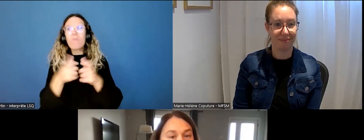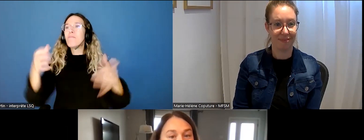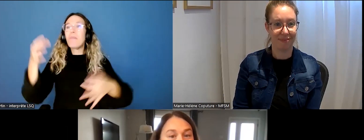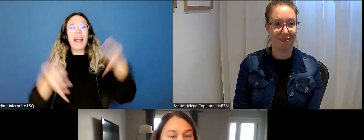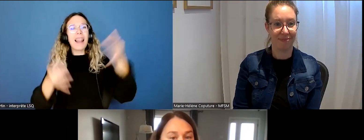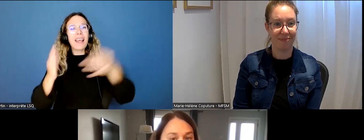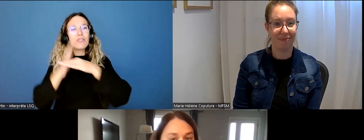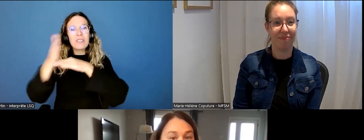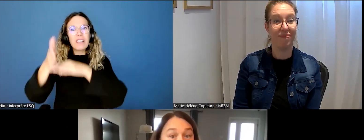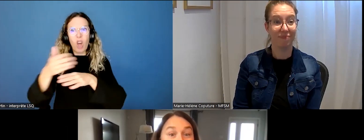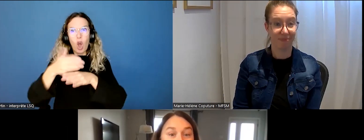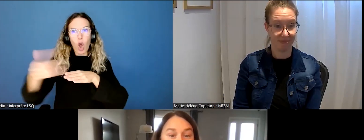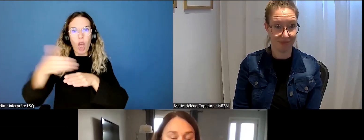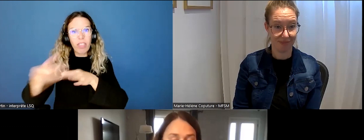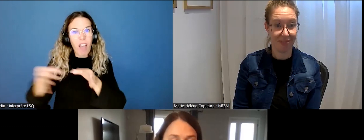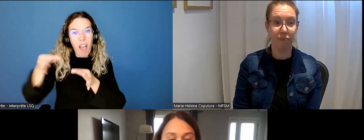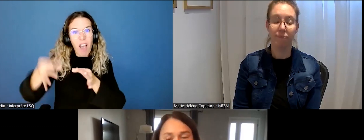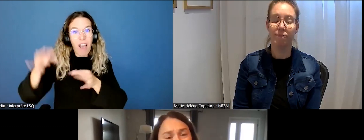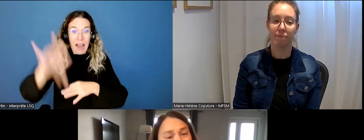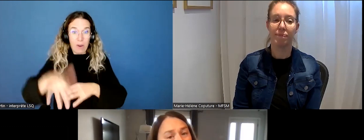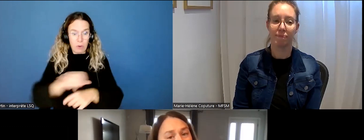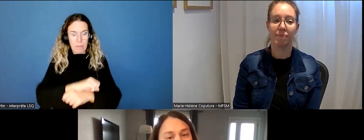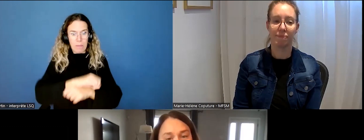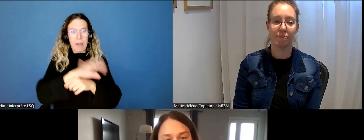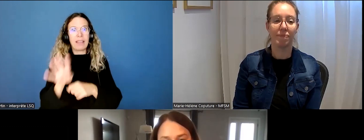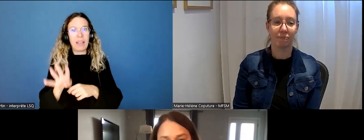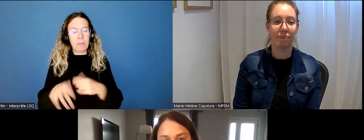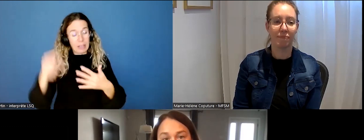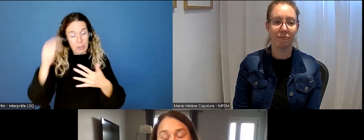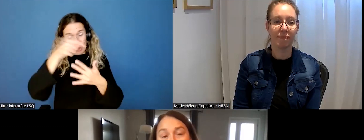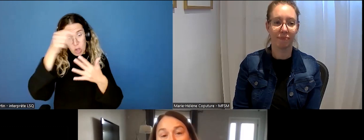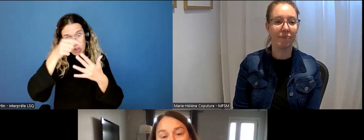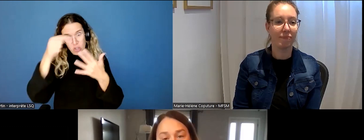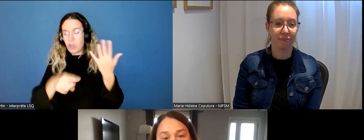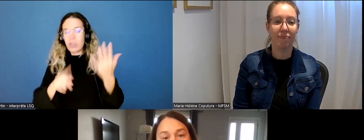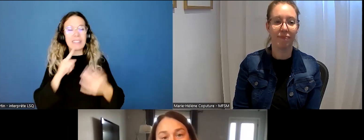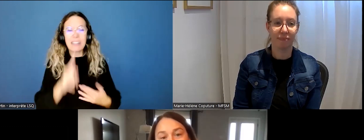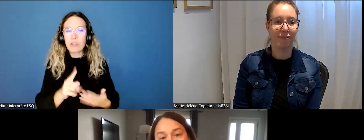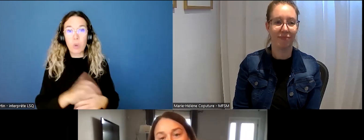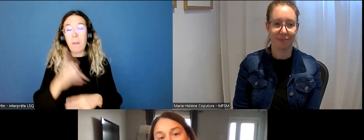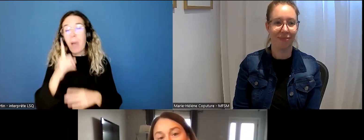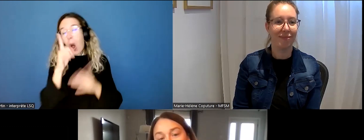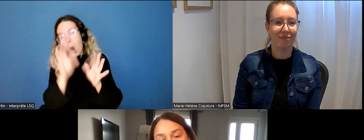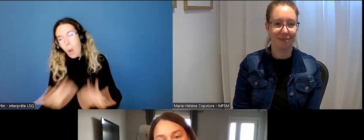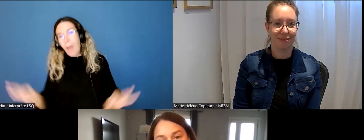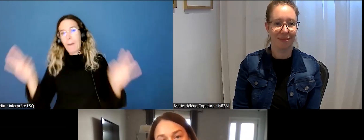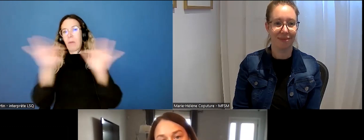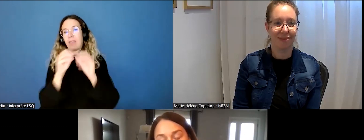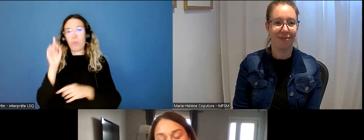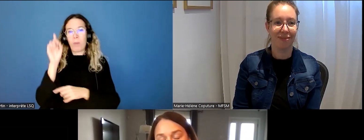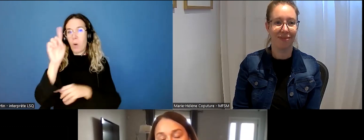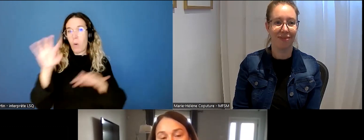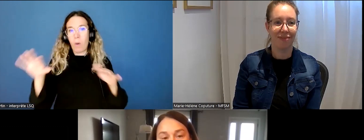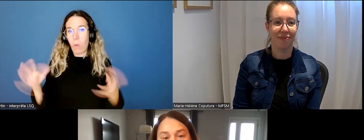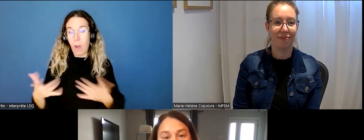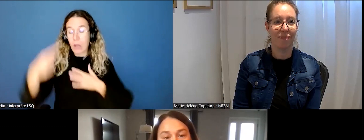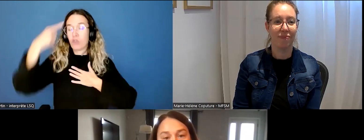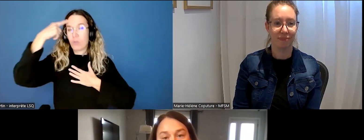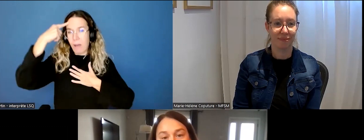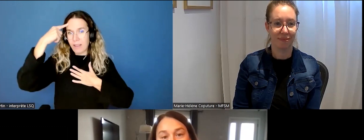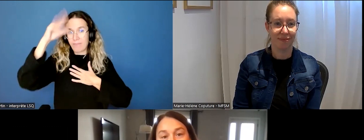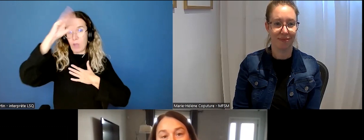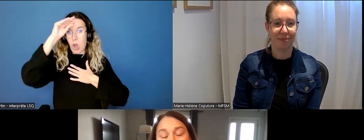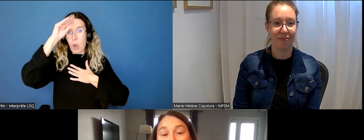il y avait beaucoup de retard à cause de la pandémie. Donc, sais, tous ces facteurs-là ont joué. Mais le plus important, c'est que je pense que les